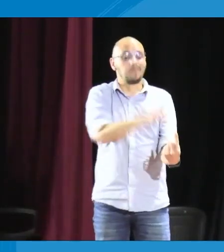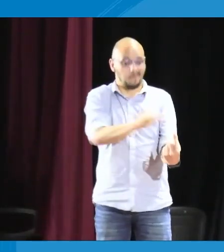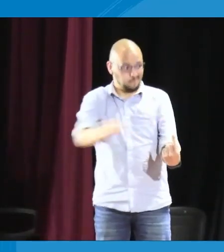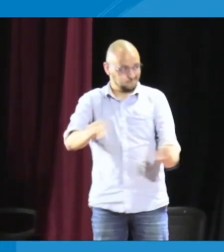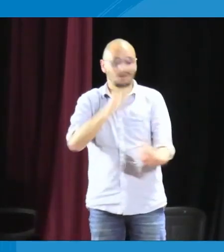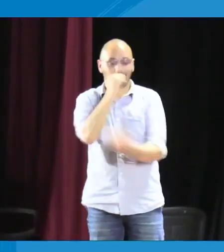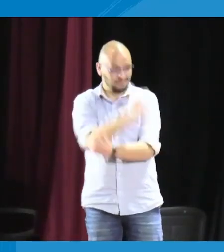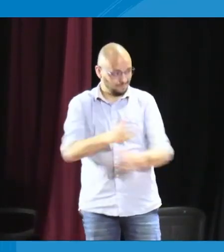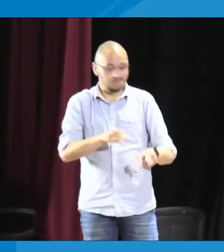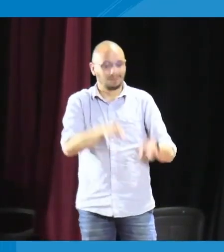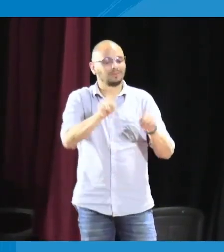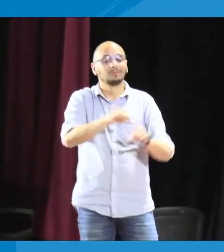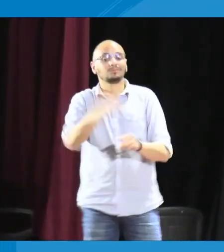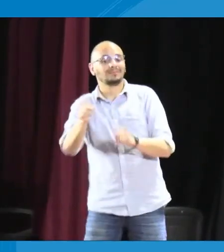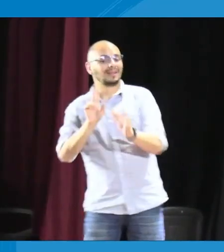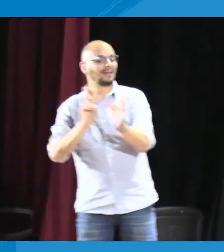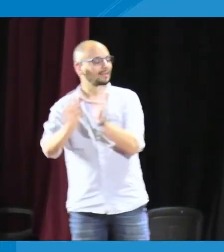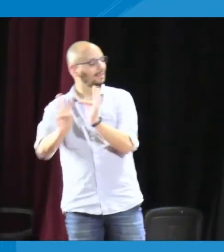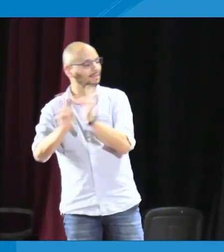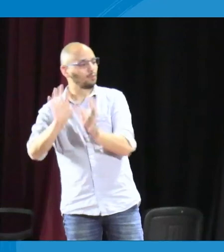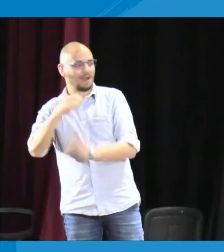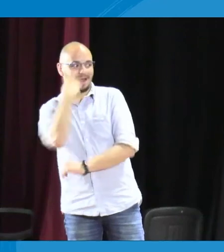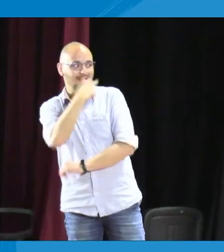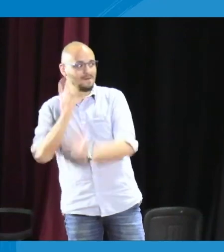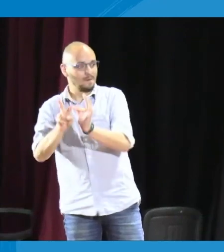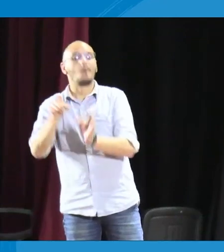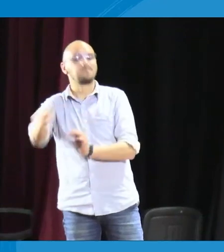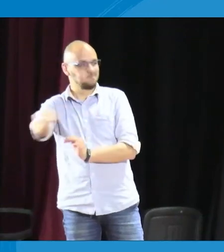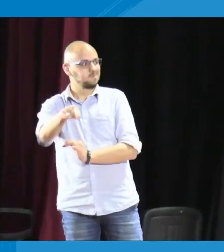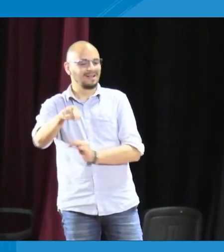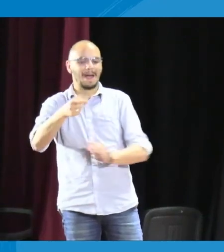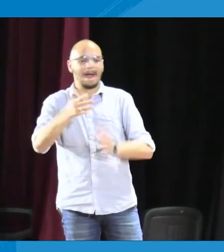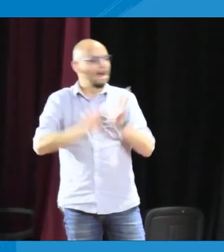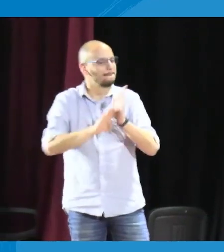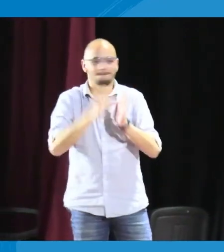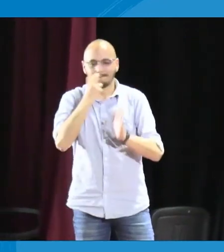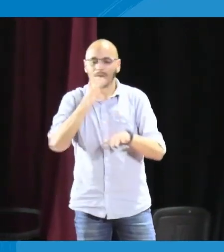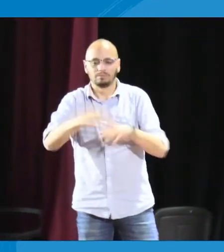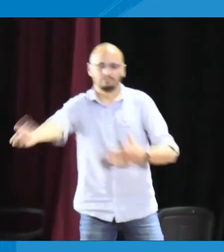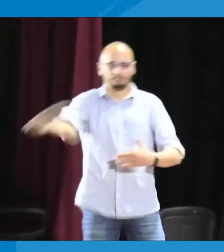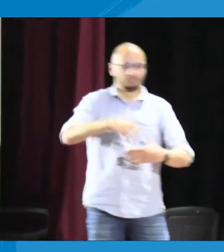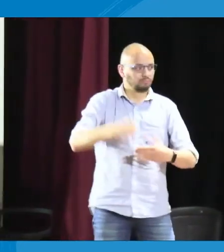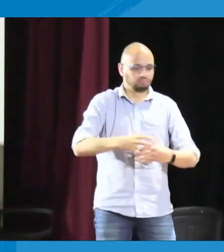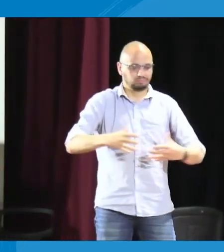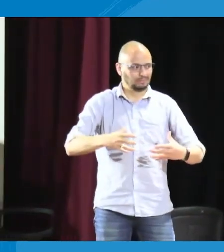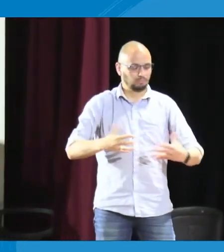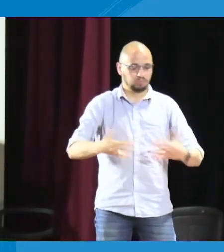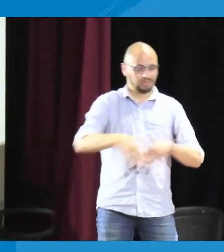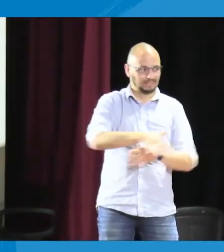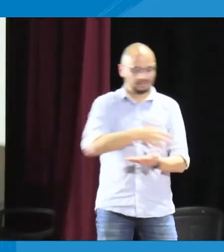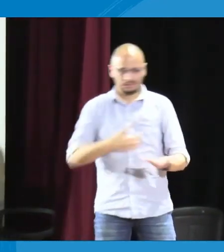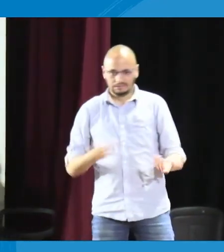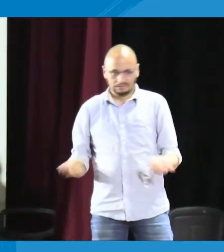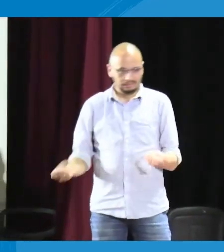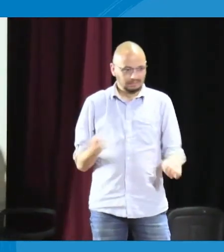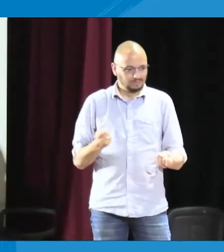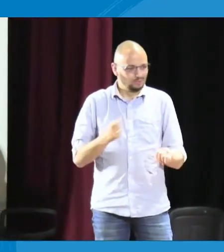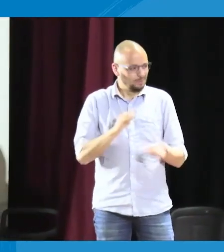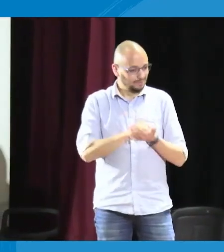identidad. Y obviamente me preocupa. Me preocupa también él y pues los compañeros. Hay también terapias. Porque hay unos niños